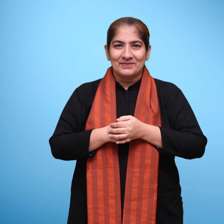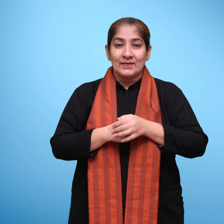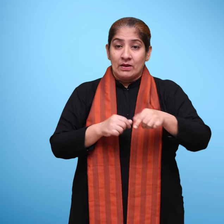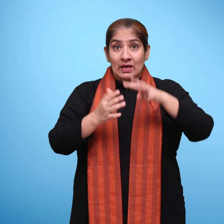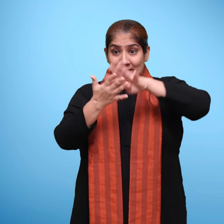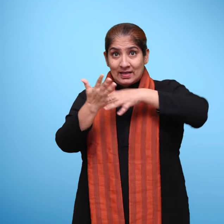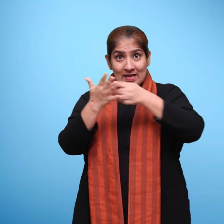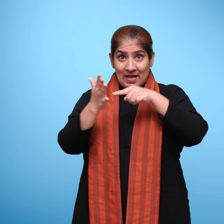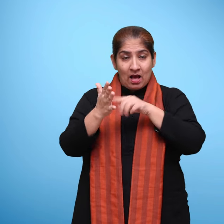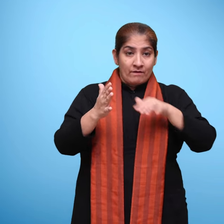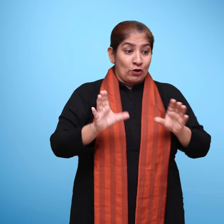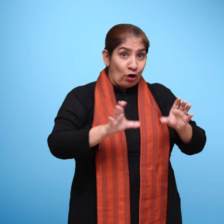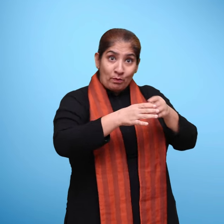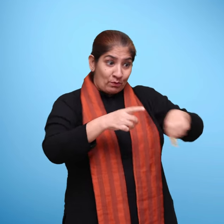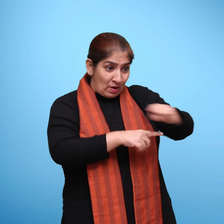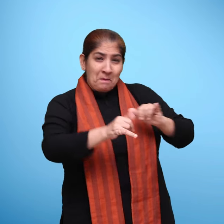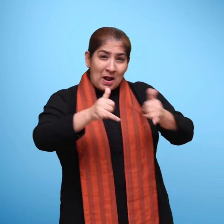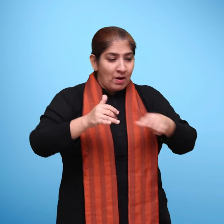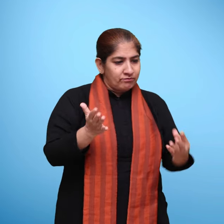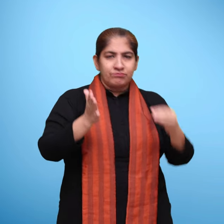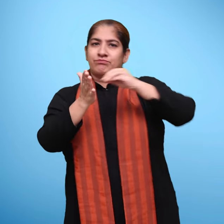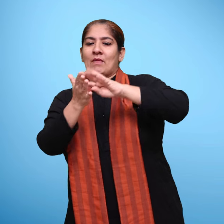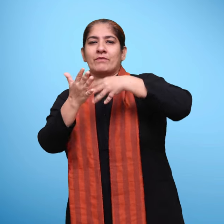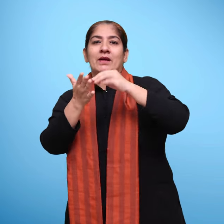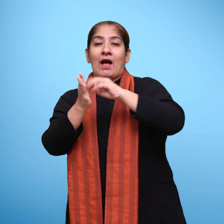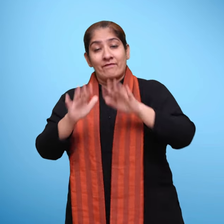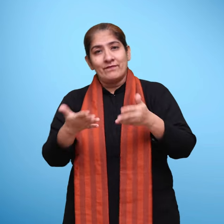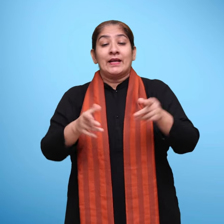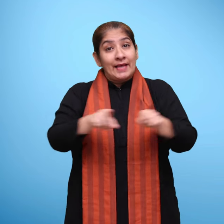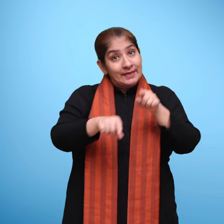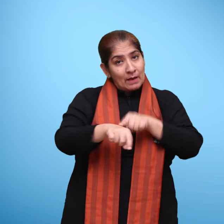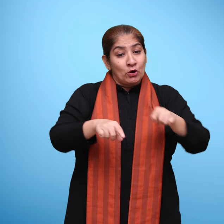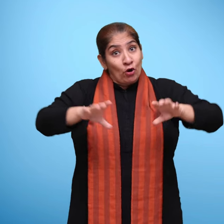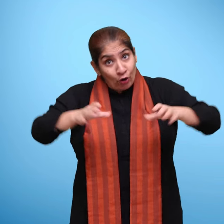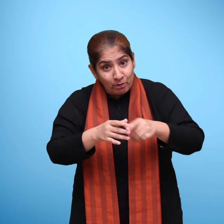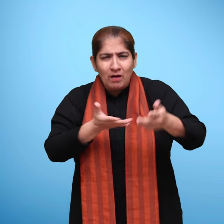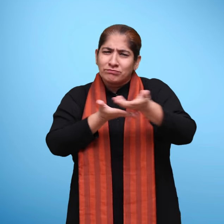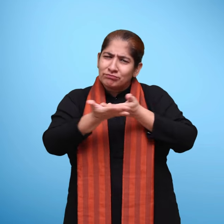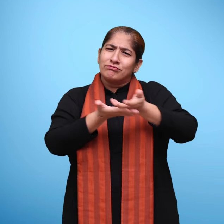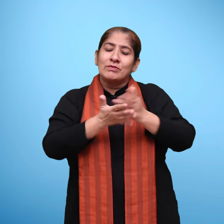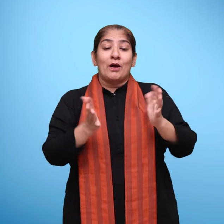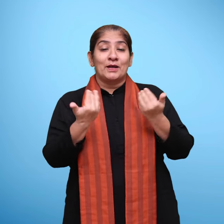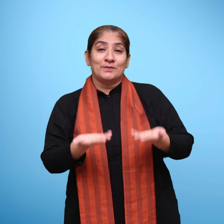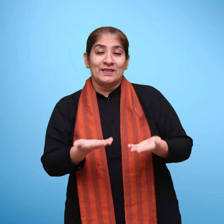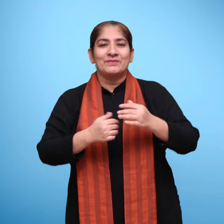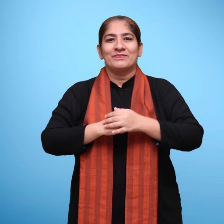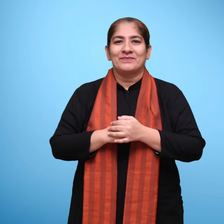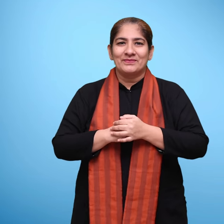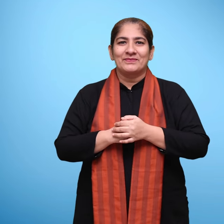में करवाएं. समय सारणी में सर्कल टाइम के लिए जगहा है उस समय इस तरह की बातचीत को जगहा दी जा